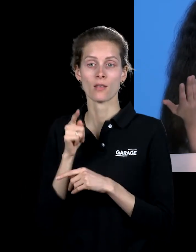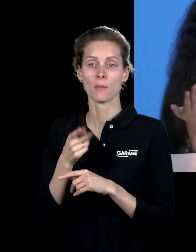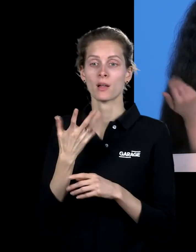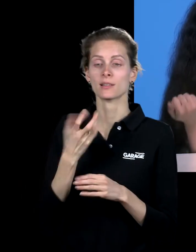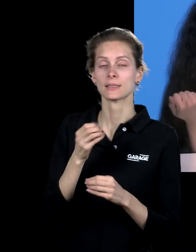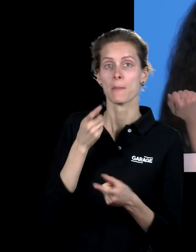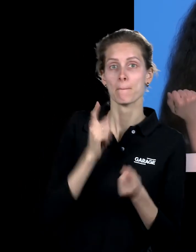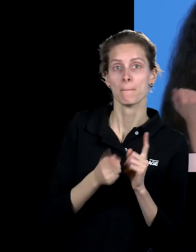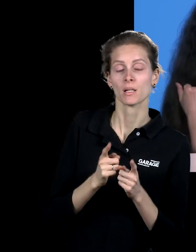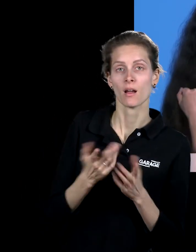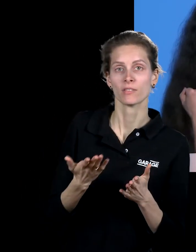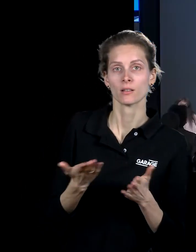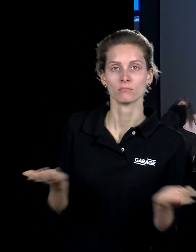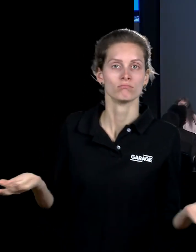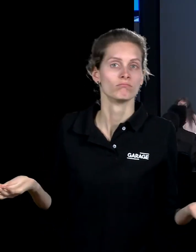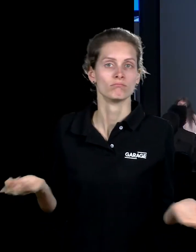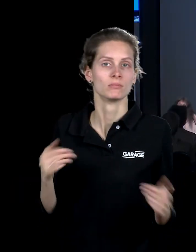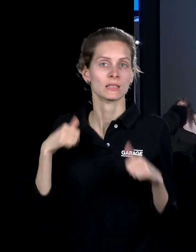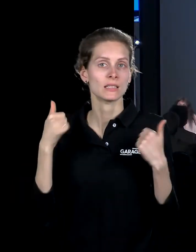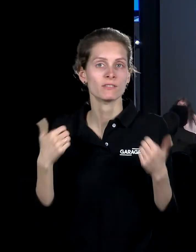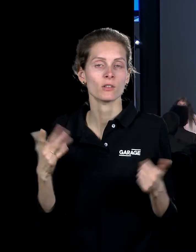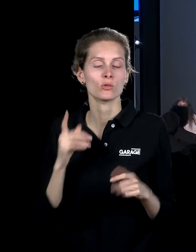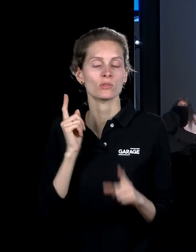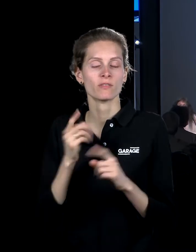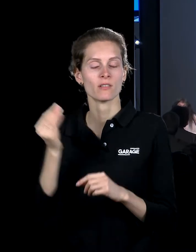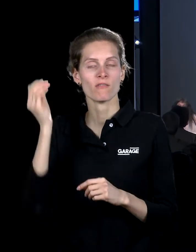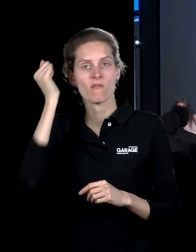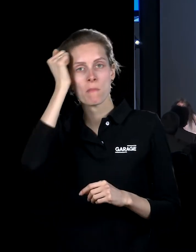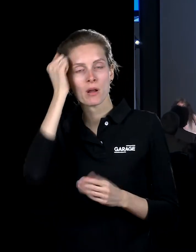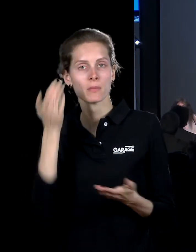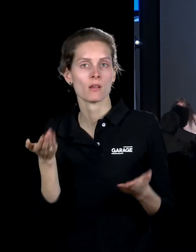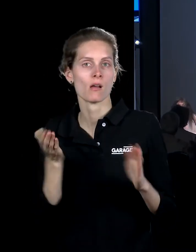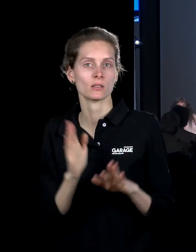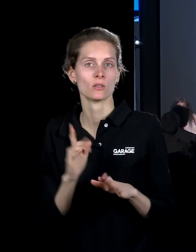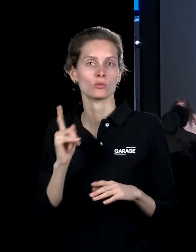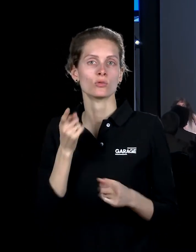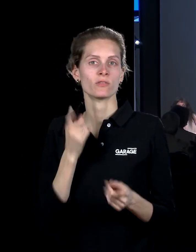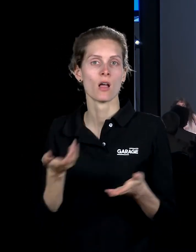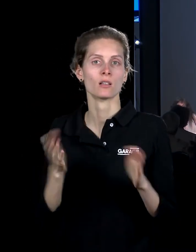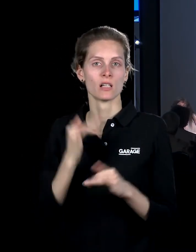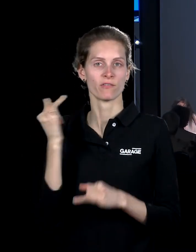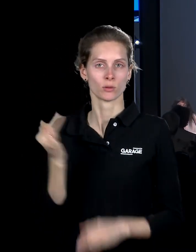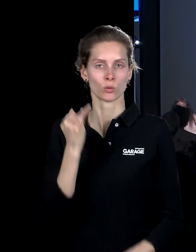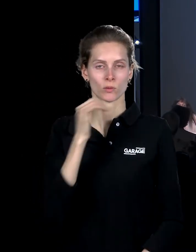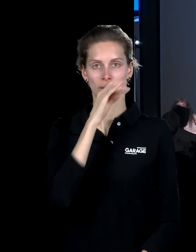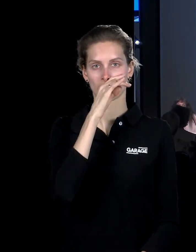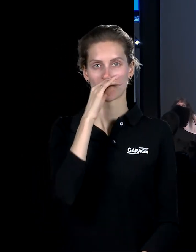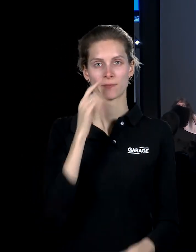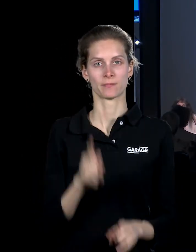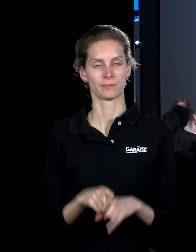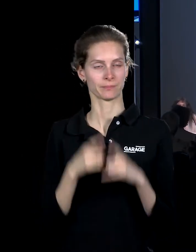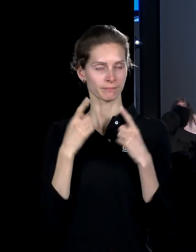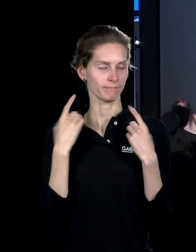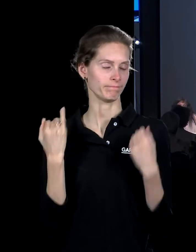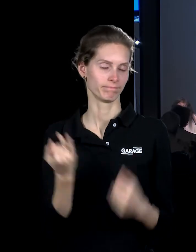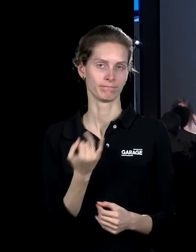правдой, что из этого на самом деле осталось в памяти, что из этого на самом деле осталось в истории. Собственно, такая действительно колоссальная история